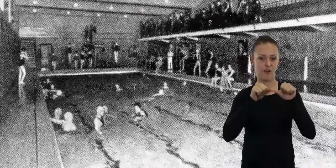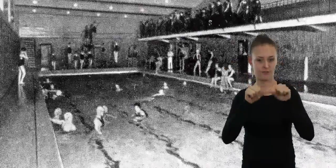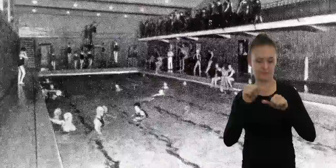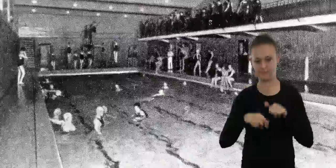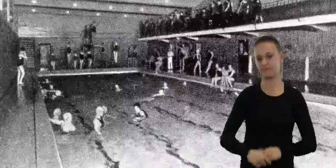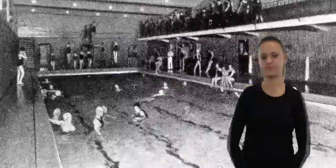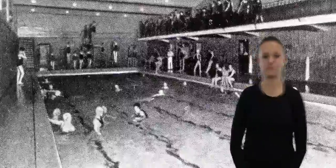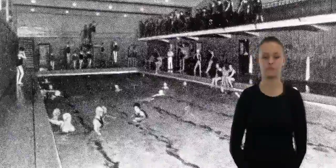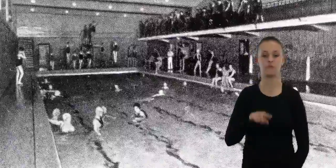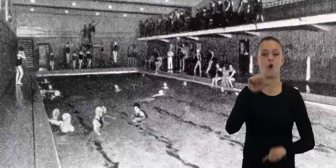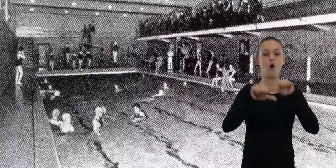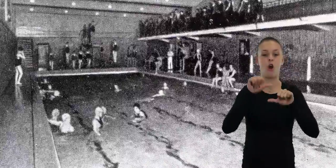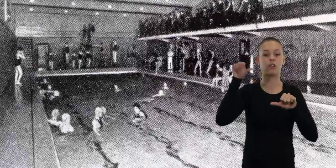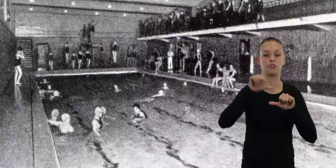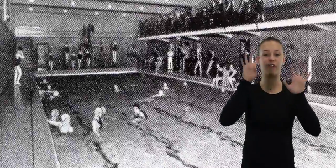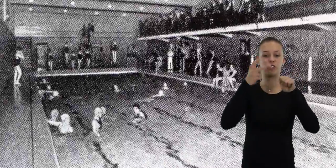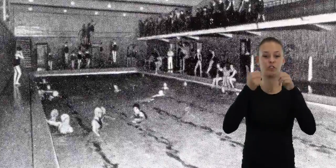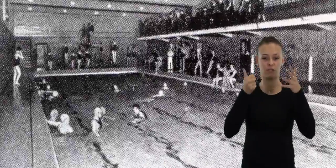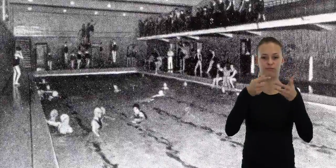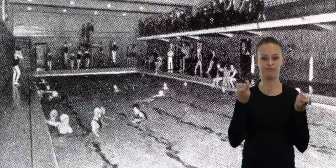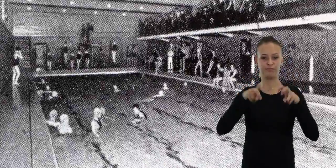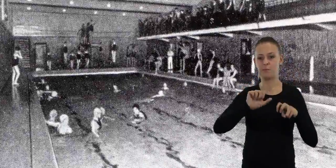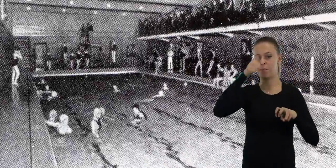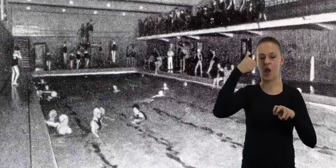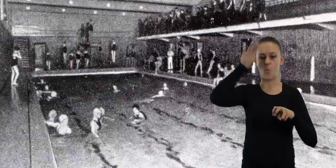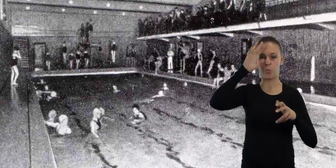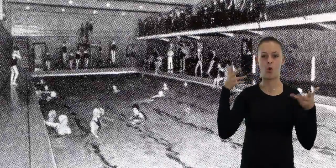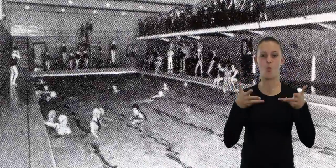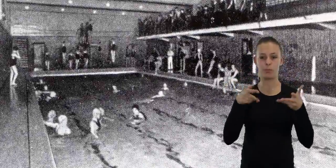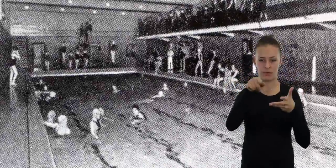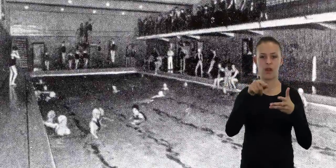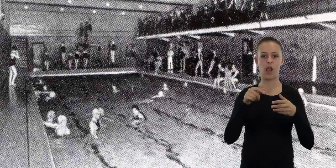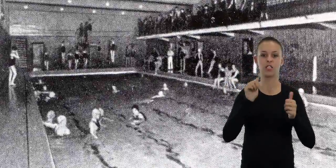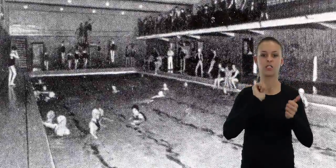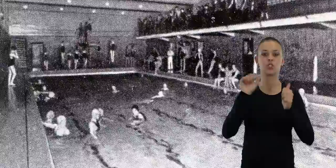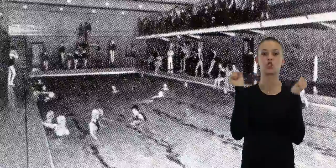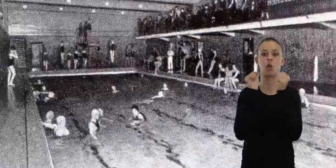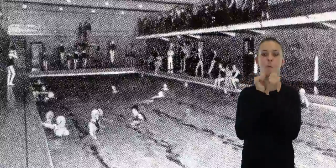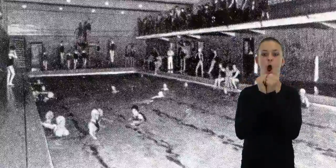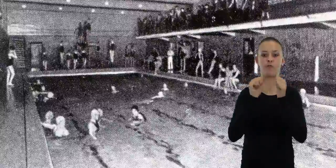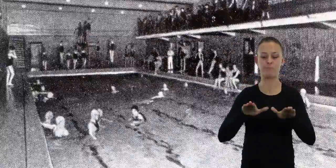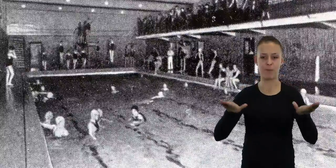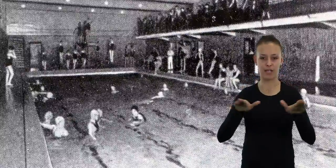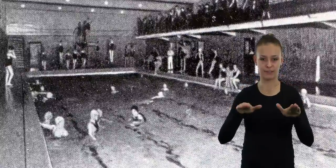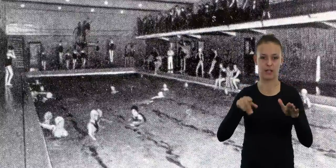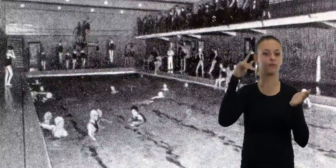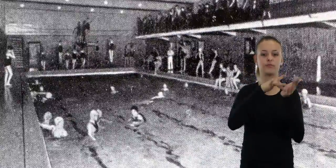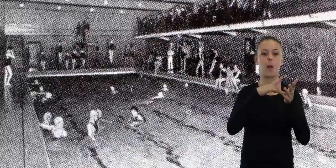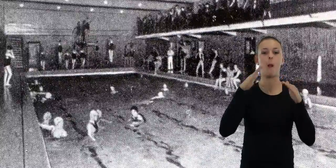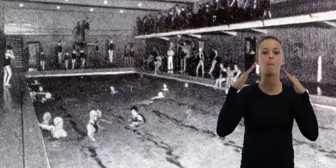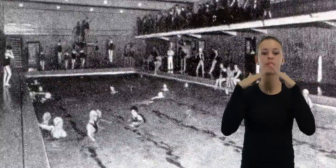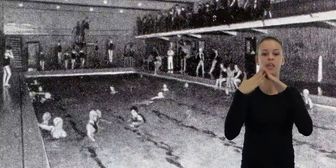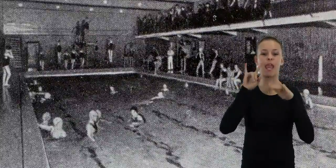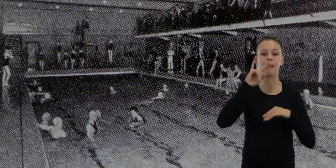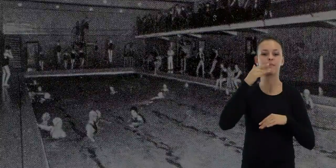W 1936 roku oddano do użytku pierwszy łódzki zimowy basen w budynku Imka przy ulicy Moniuszki.